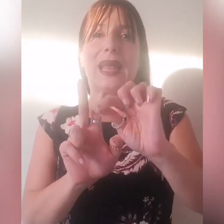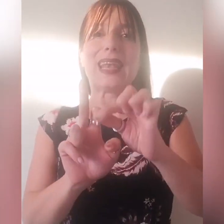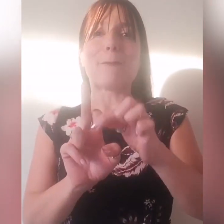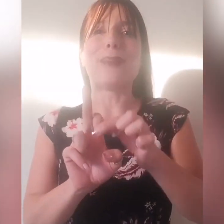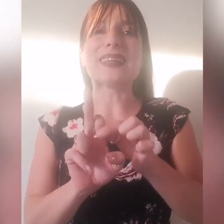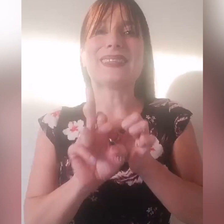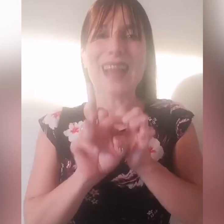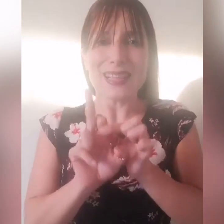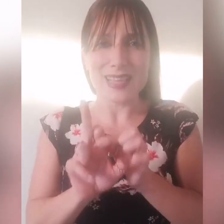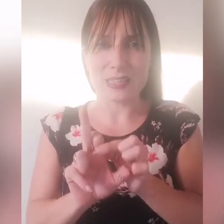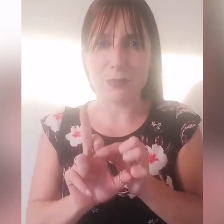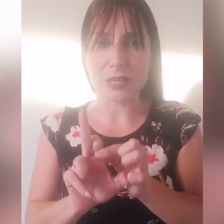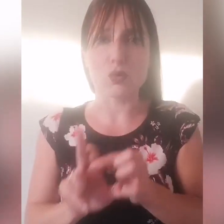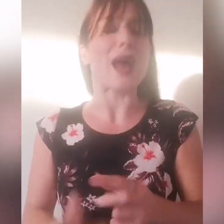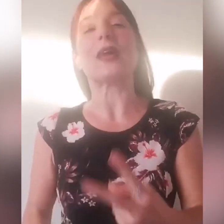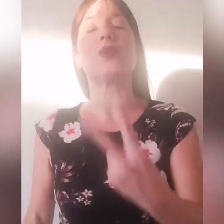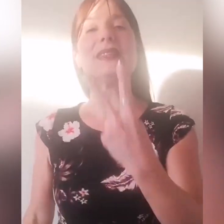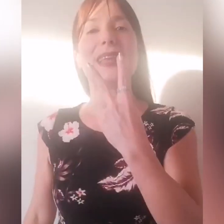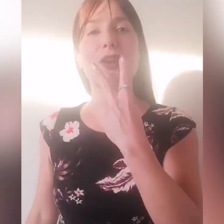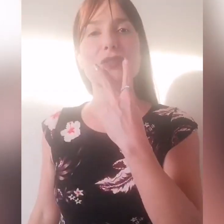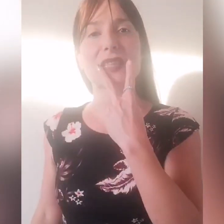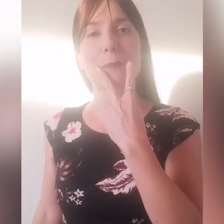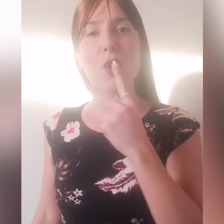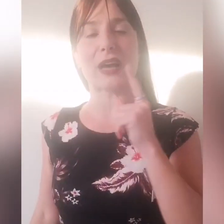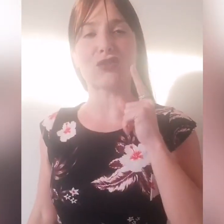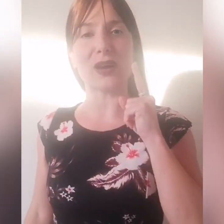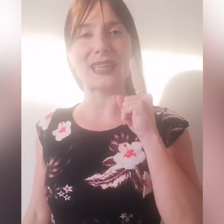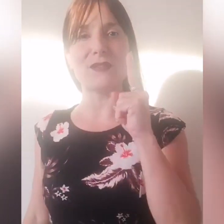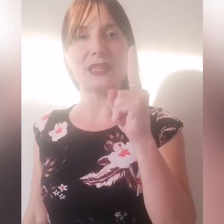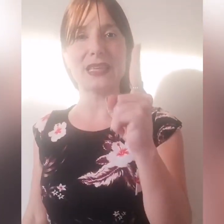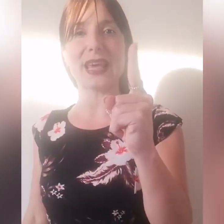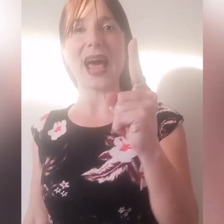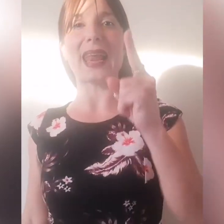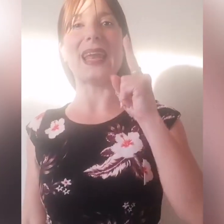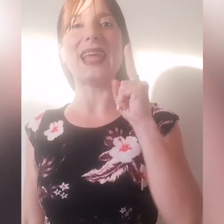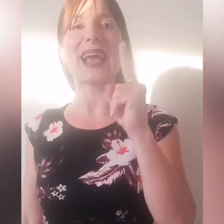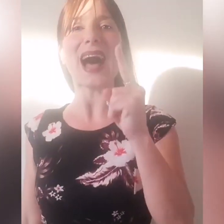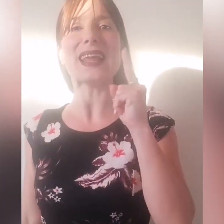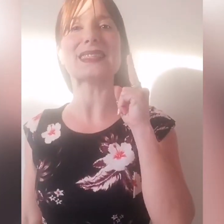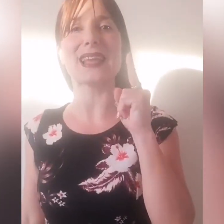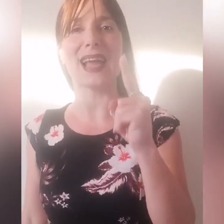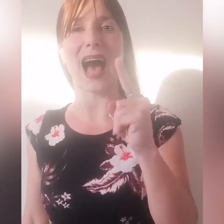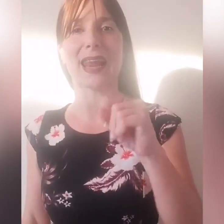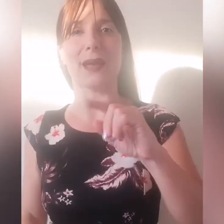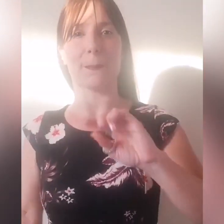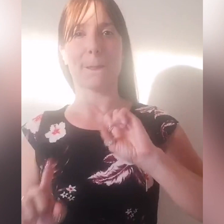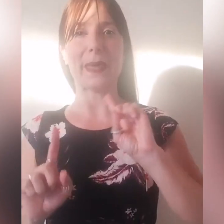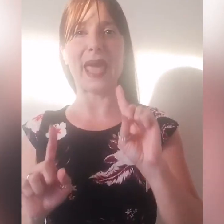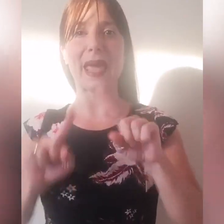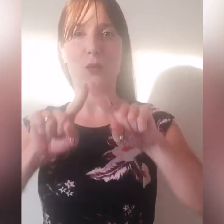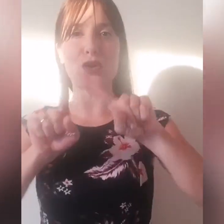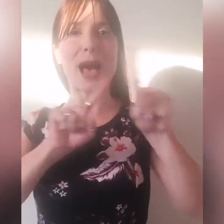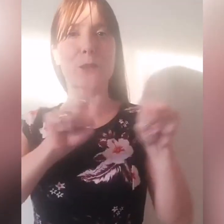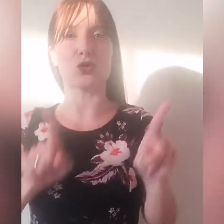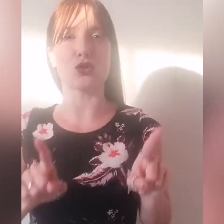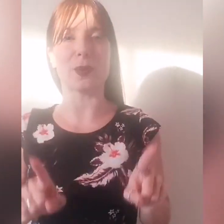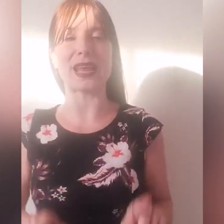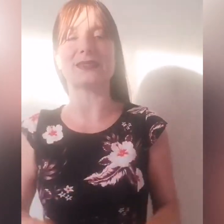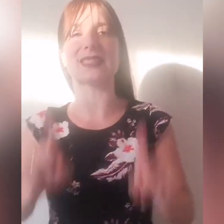la battaglia spirituale, quindi la nostra bocca, ciò che devi dichiarare, legare e slegare e qui apro e chiudo parentesi,